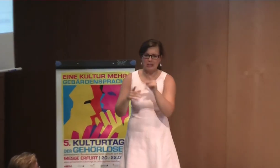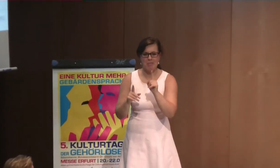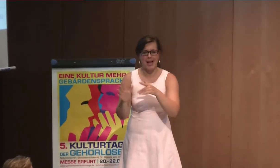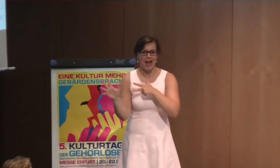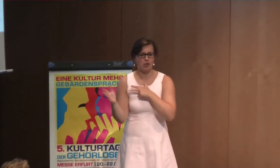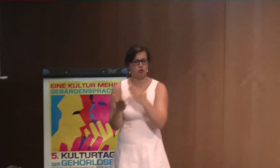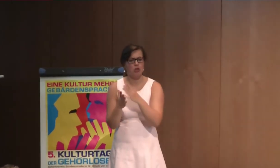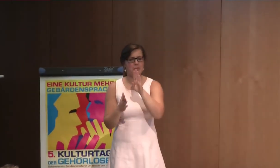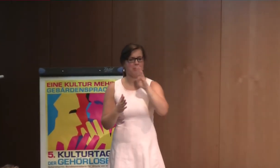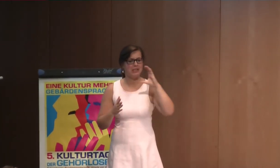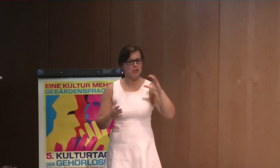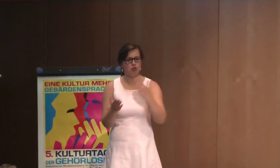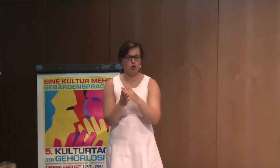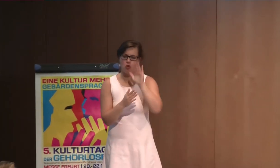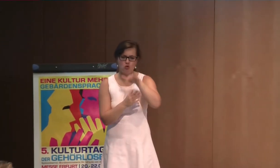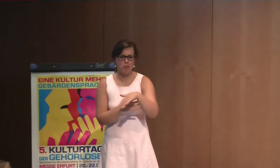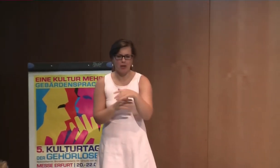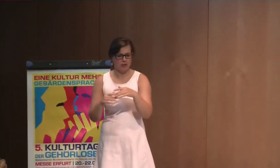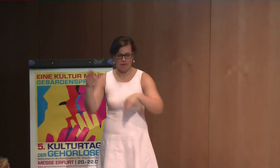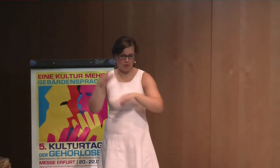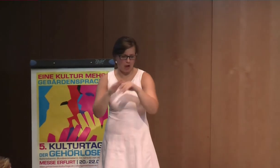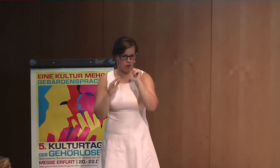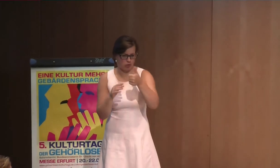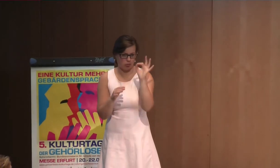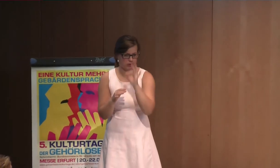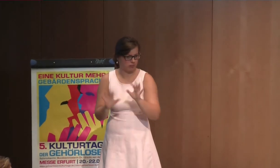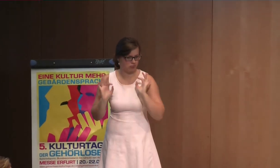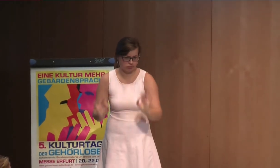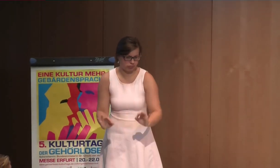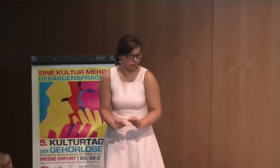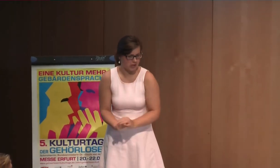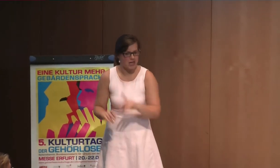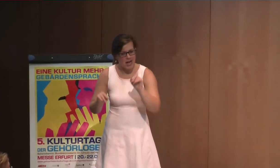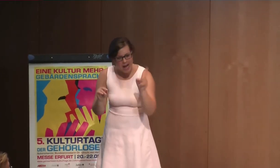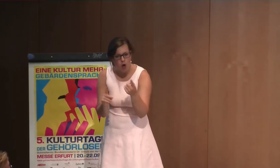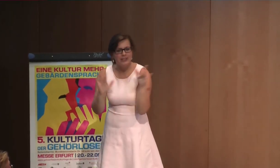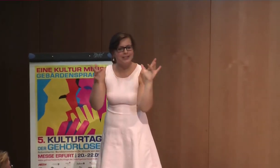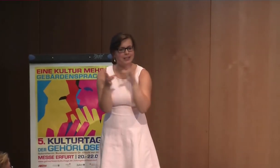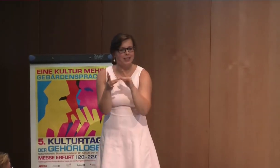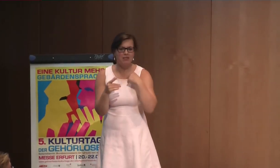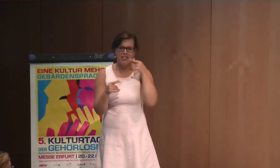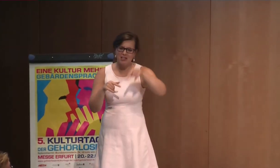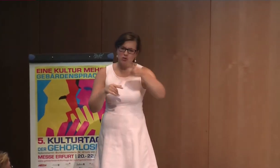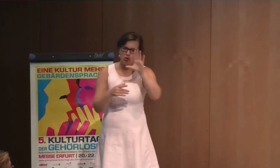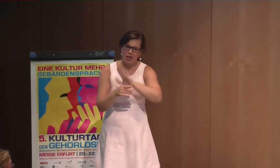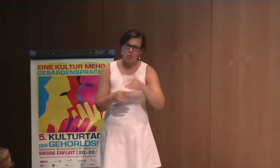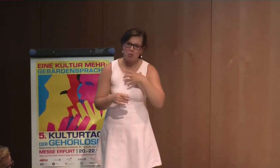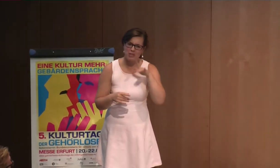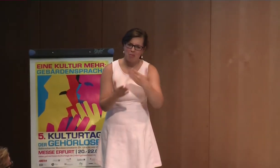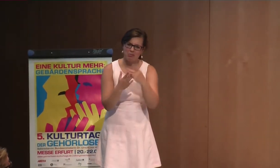Es gibt über 80 Prozent der Sendungen werden untertitelt. Und das wird auch so dargestellt. Aber wenn man